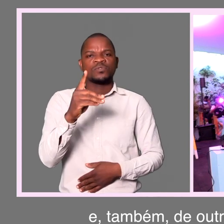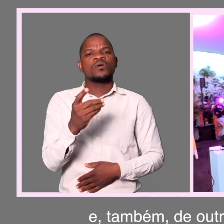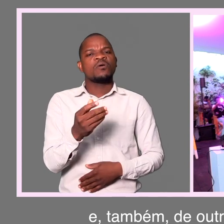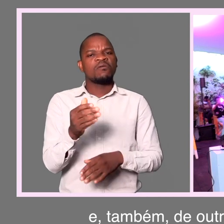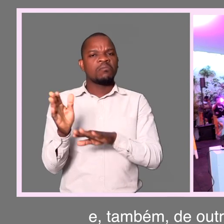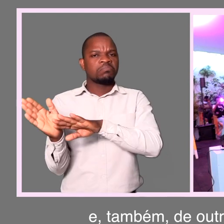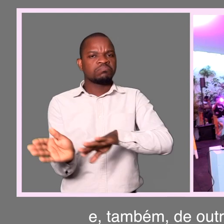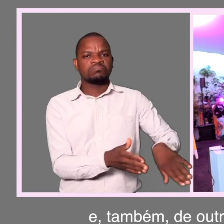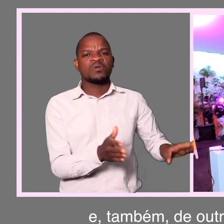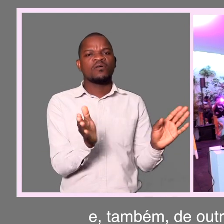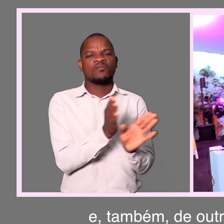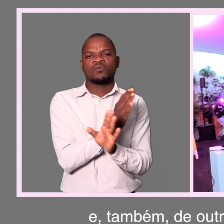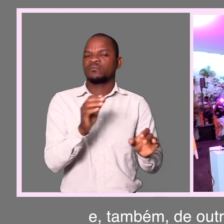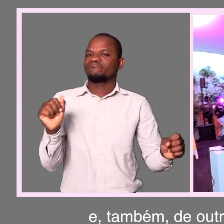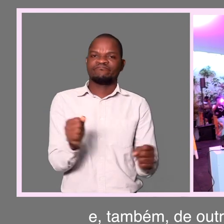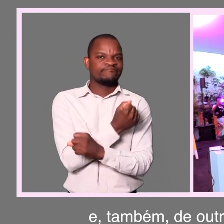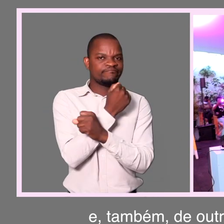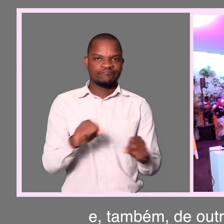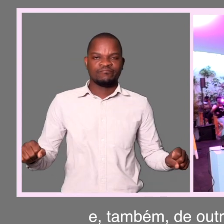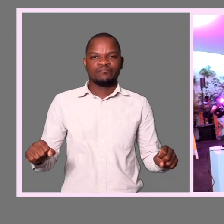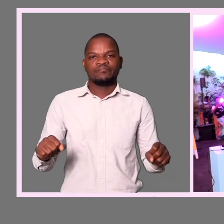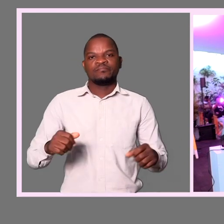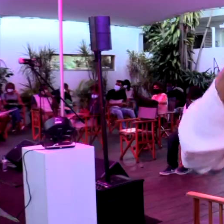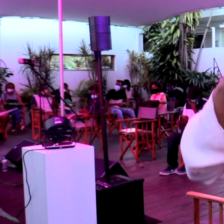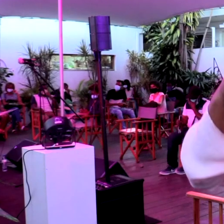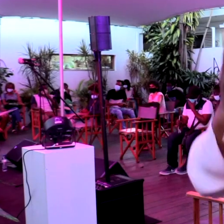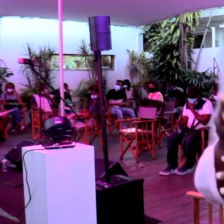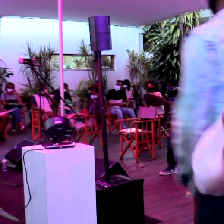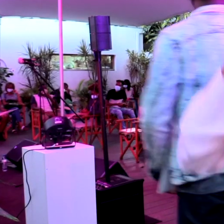pode ficar alheio ou ficar por detrás.